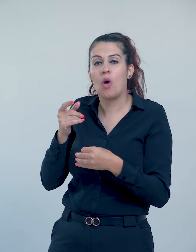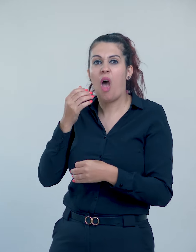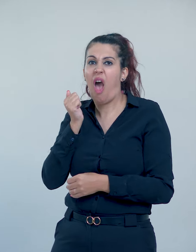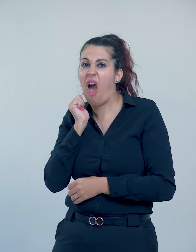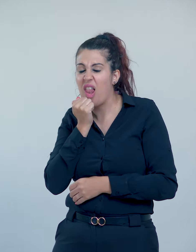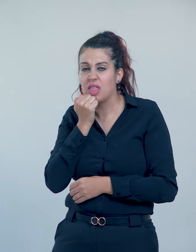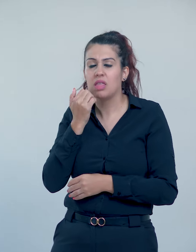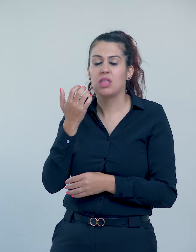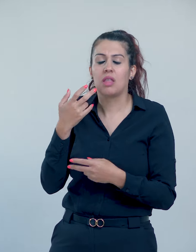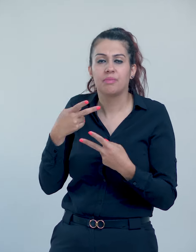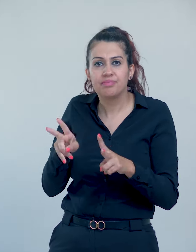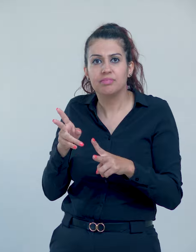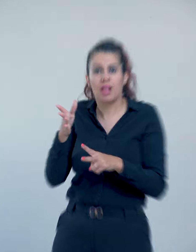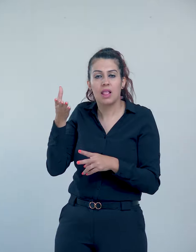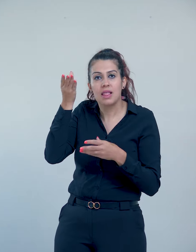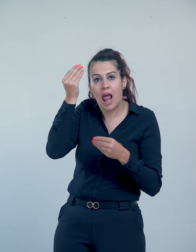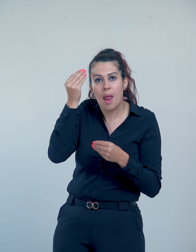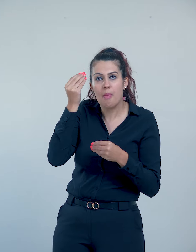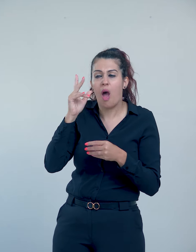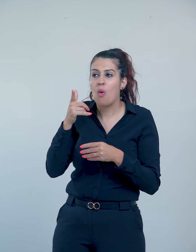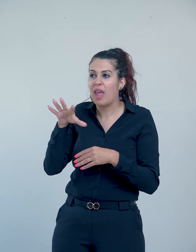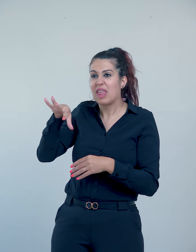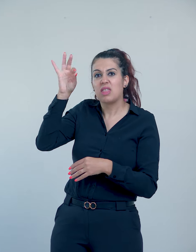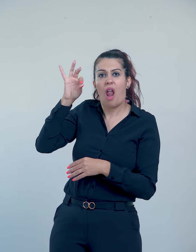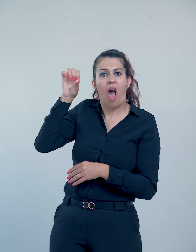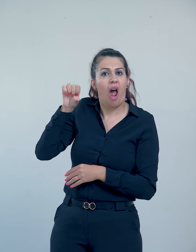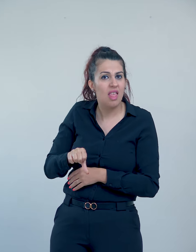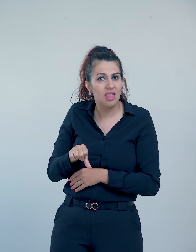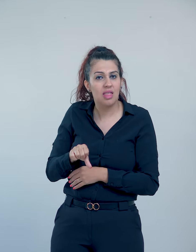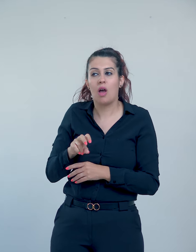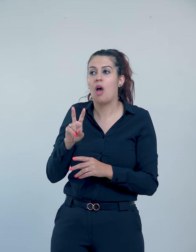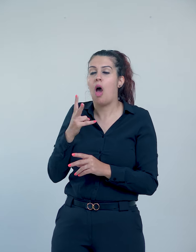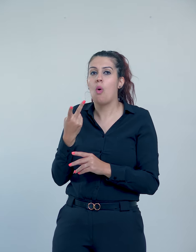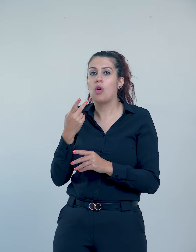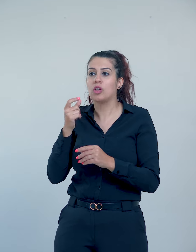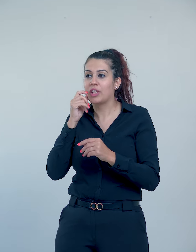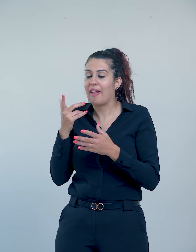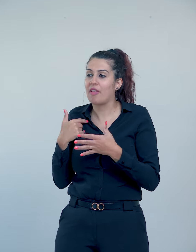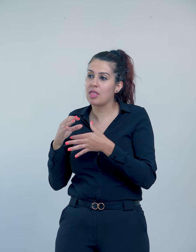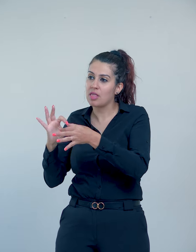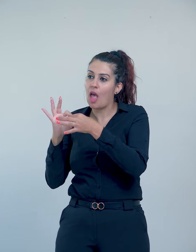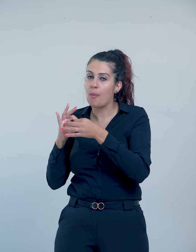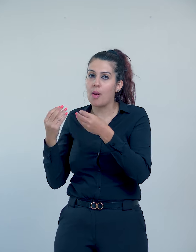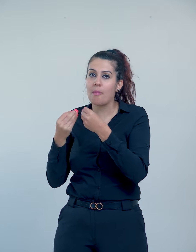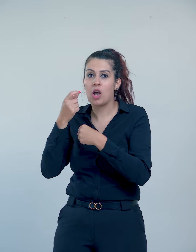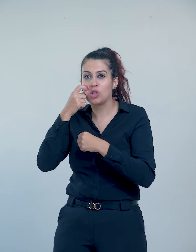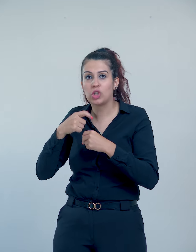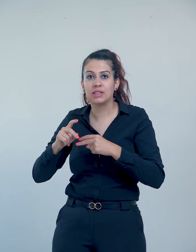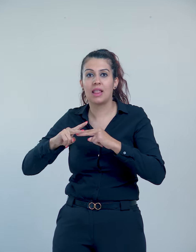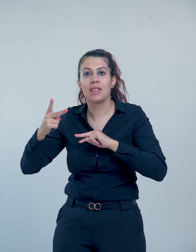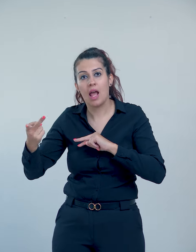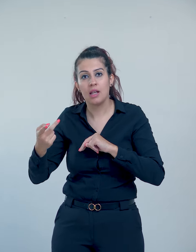سوء الاختيار أو في التعامل مع الطرف الآخر تطوير الثقة بالنفس